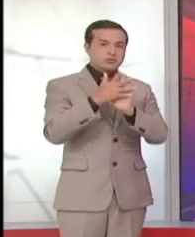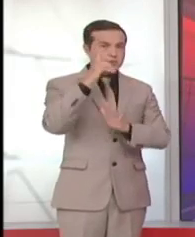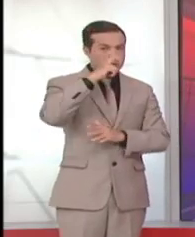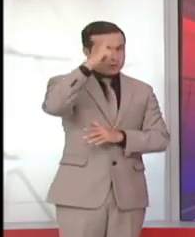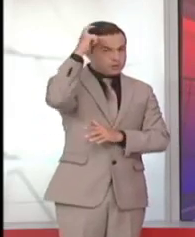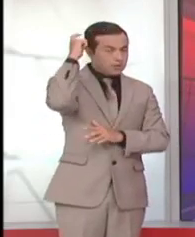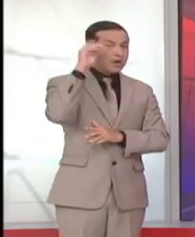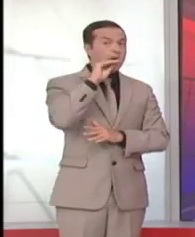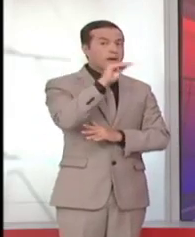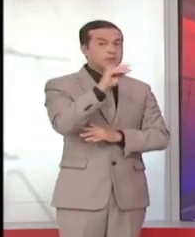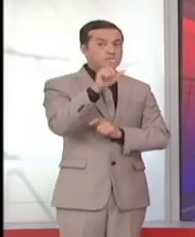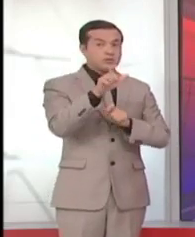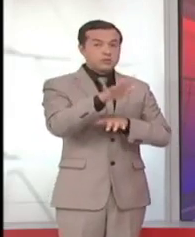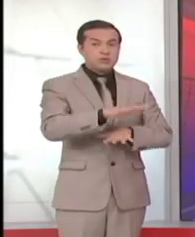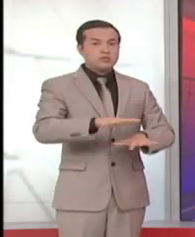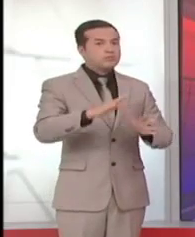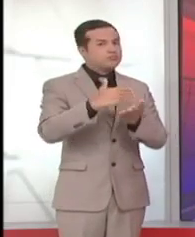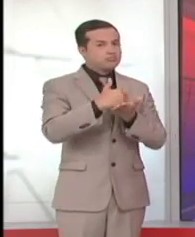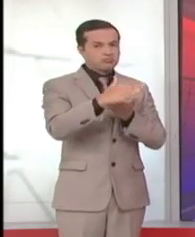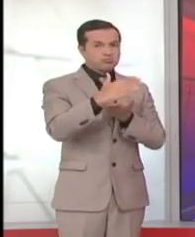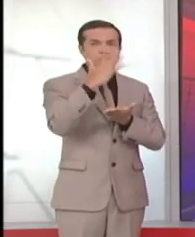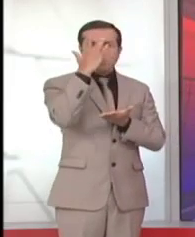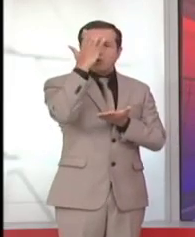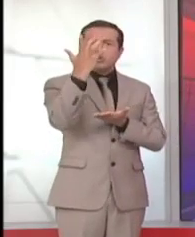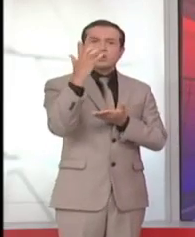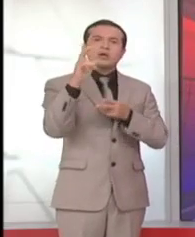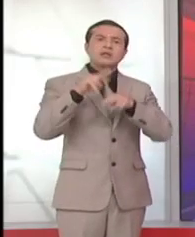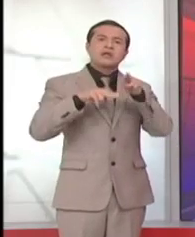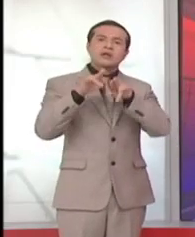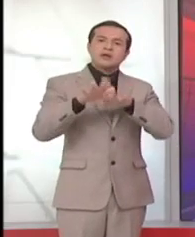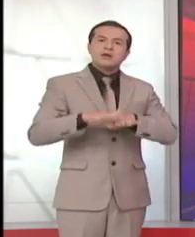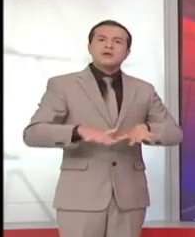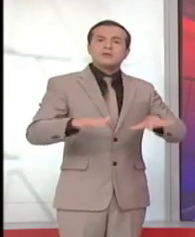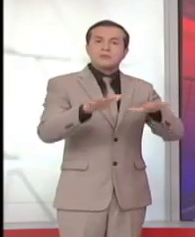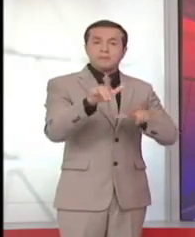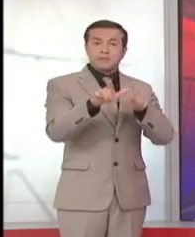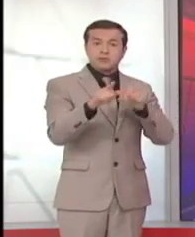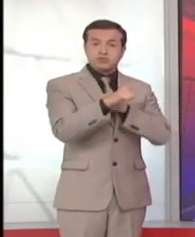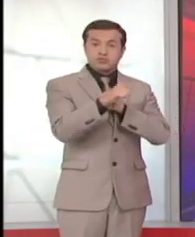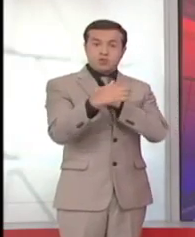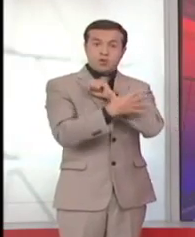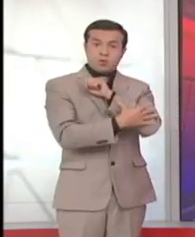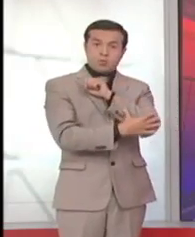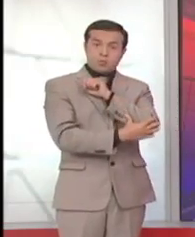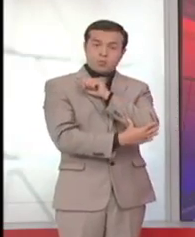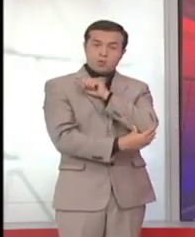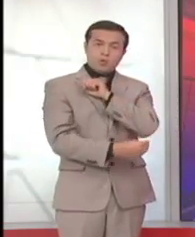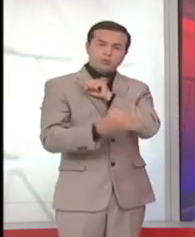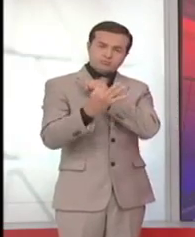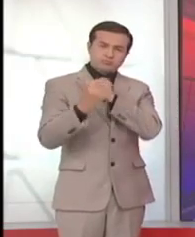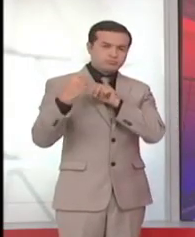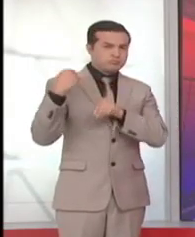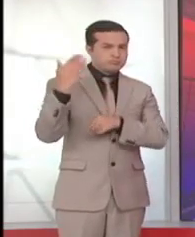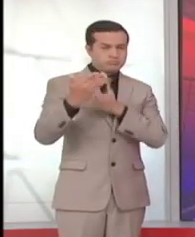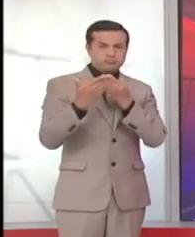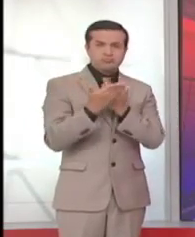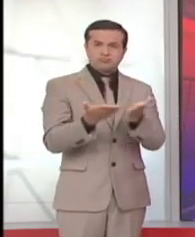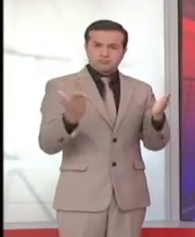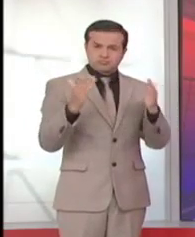provincia de Loro. El funcionario manifestó que esos terrenos están destinados para personas de escasos recursos que se beneficiarán